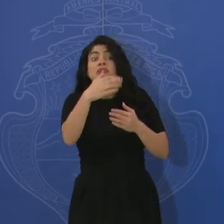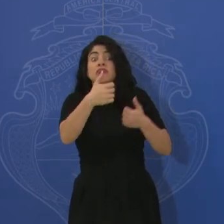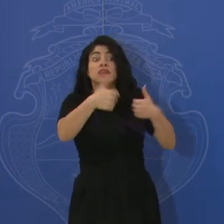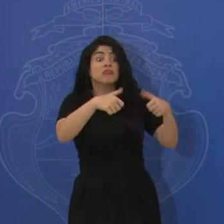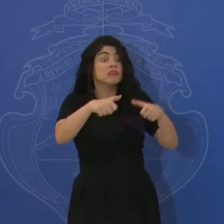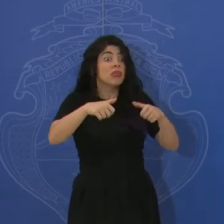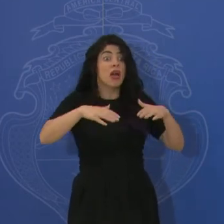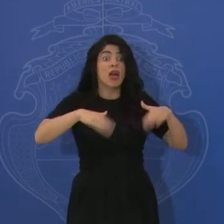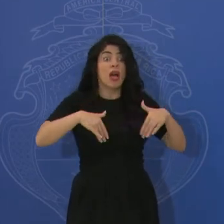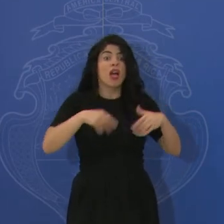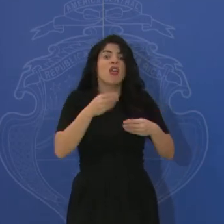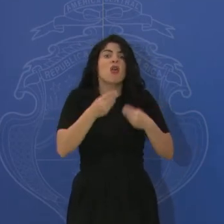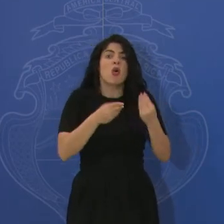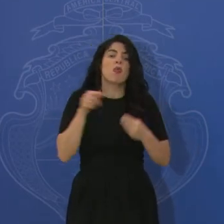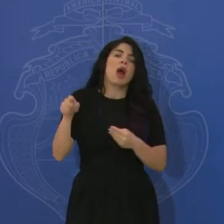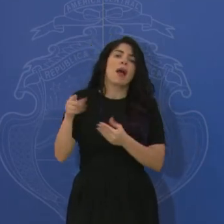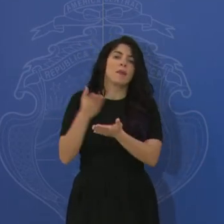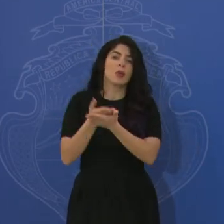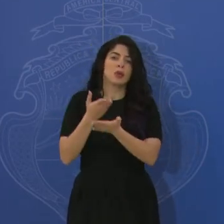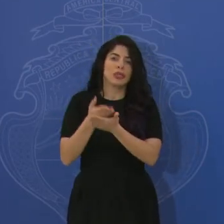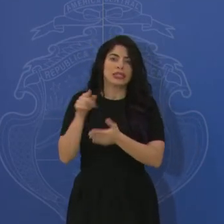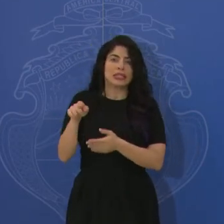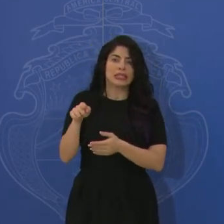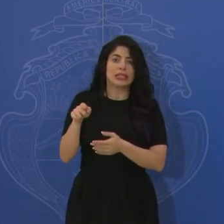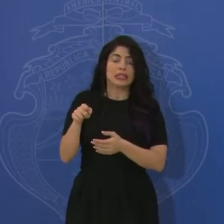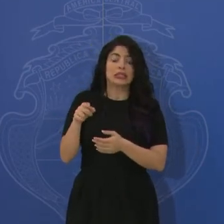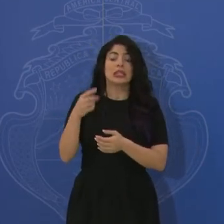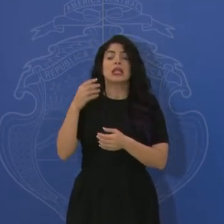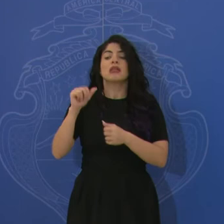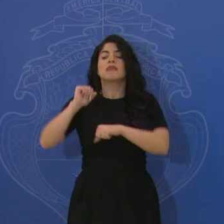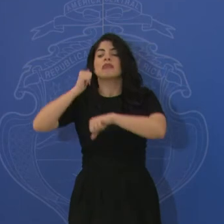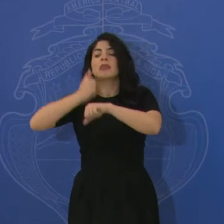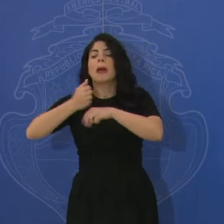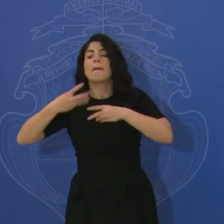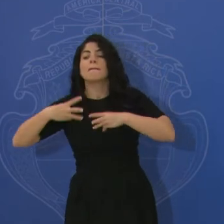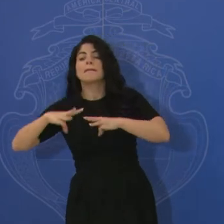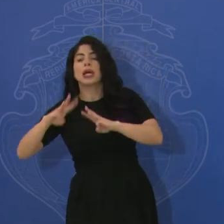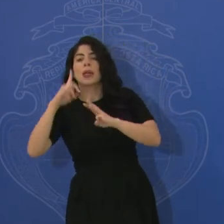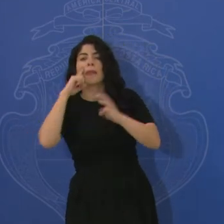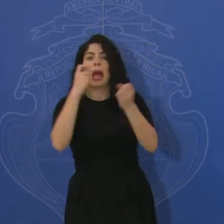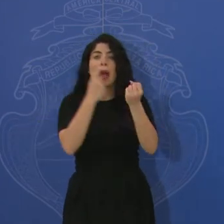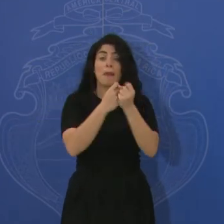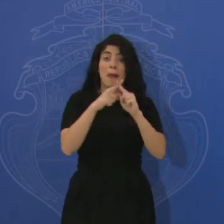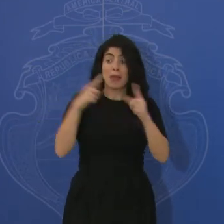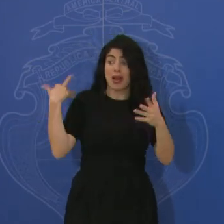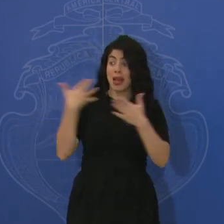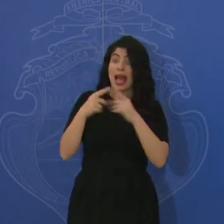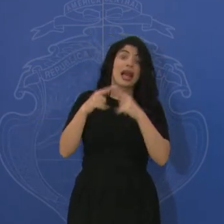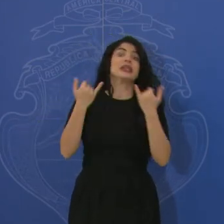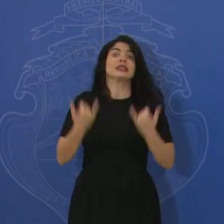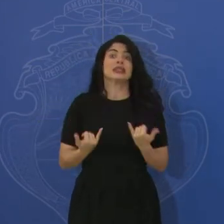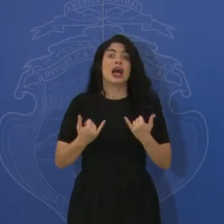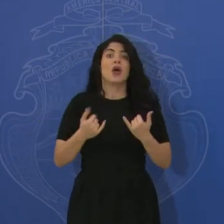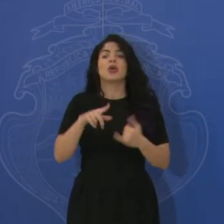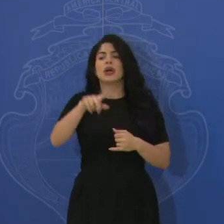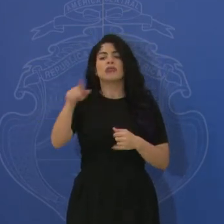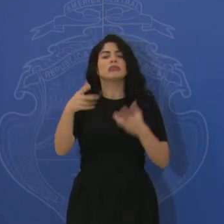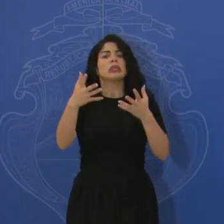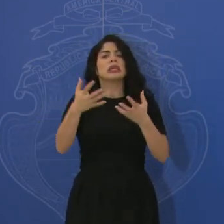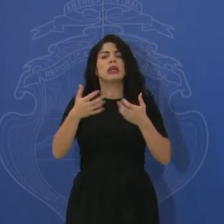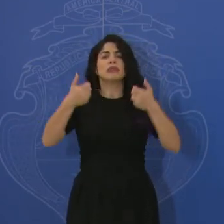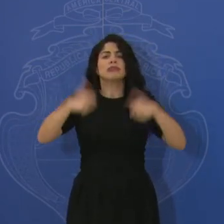no es evidente y por lo tanto que pueda haber algún mecanismo que lo acompañe. Pero la voluntad expresada hasta este momento es la generación de